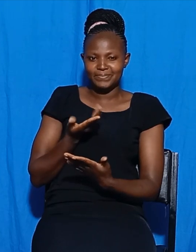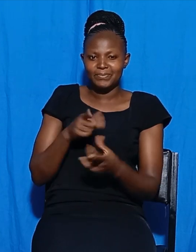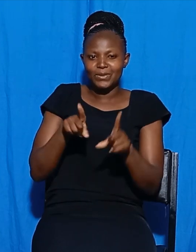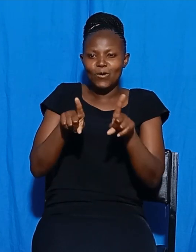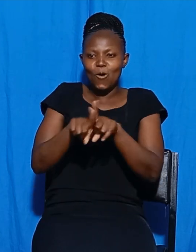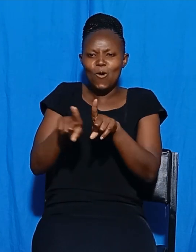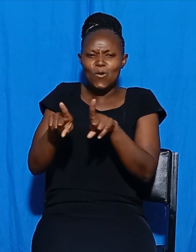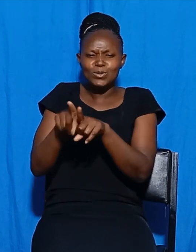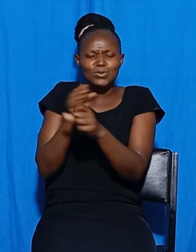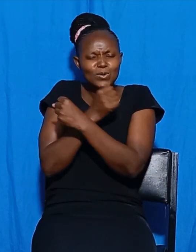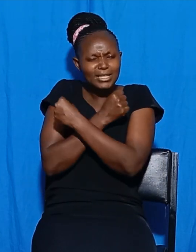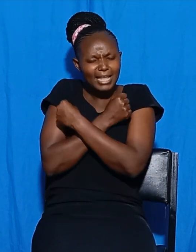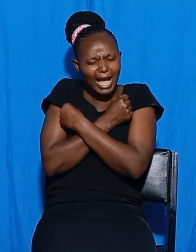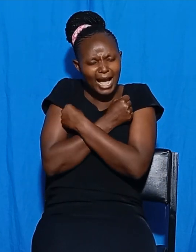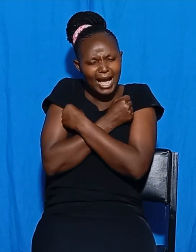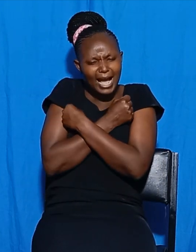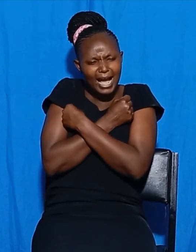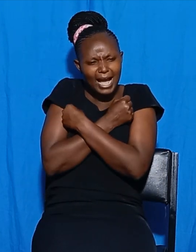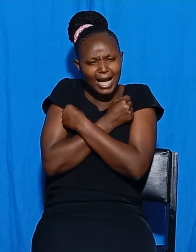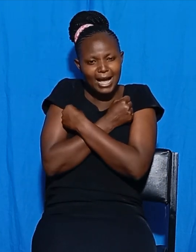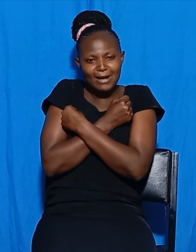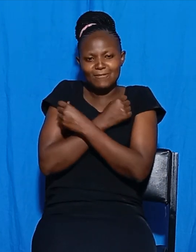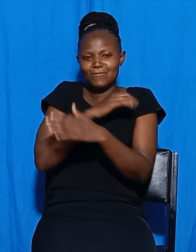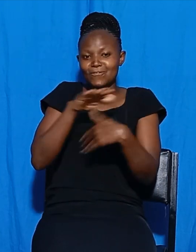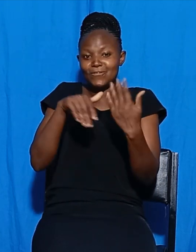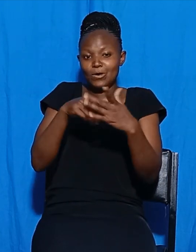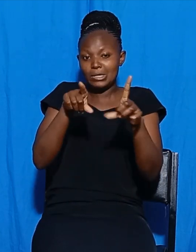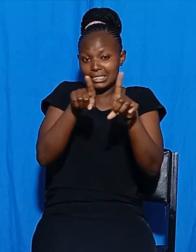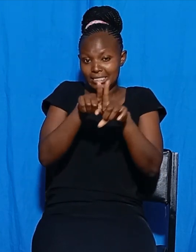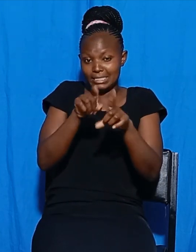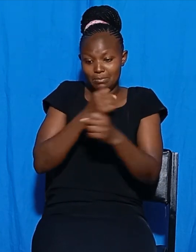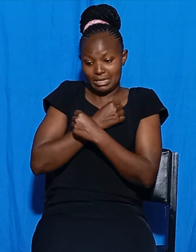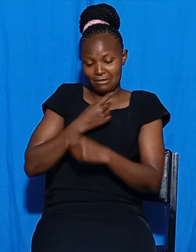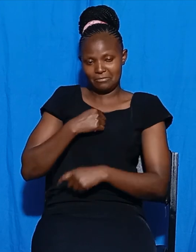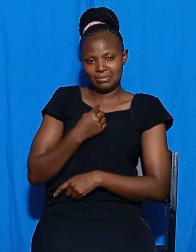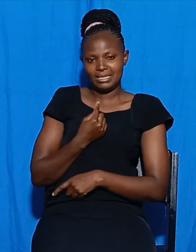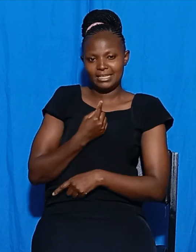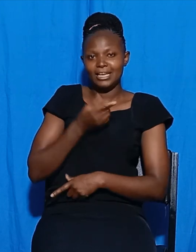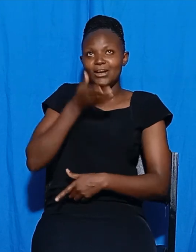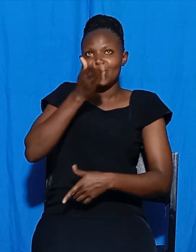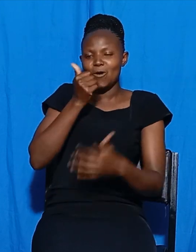ende undu mame ndienye Gaya amathime na thank you